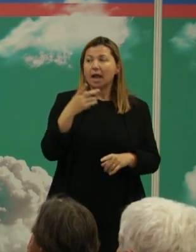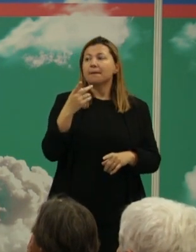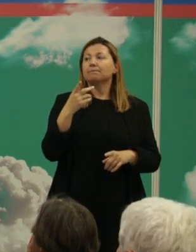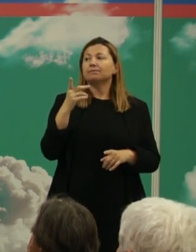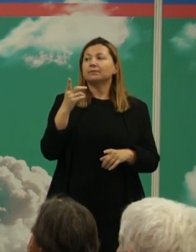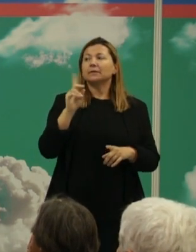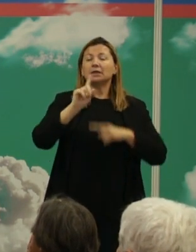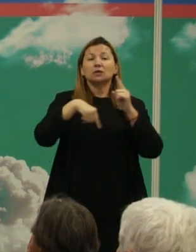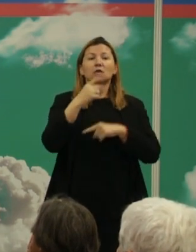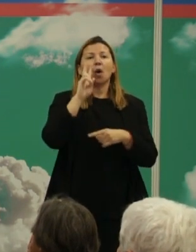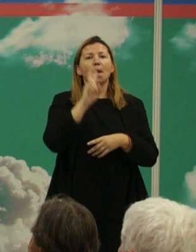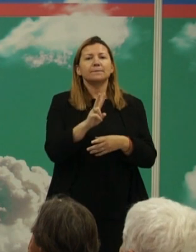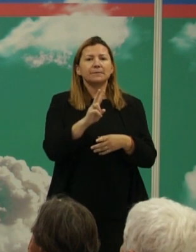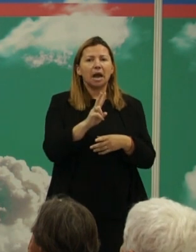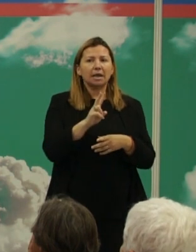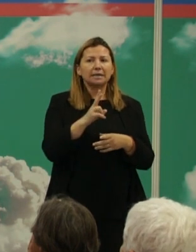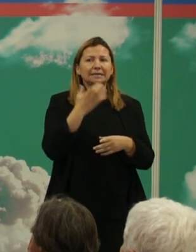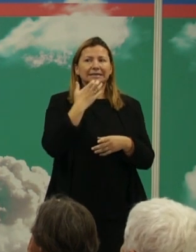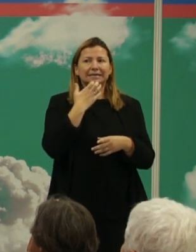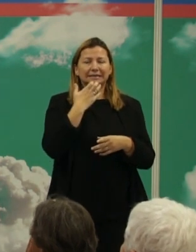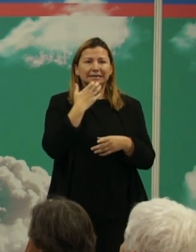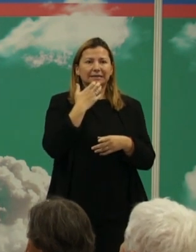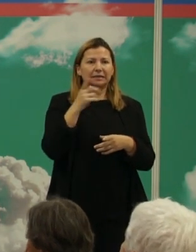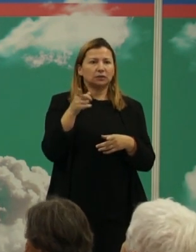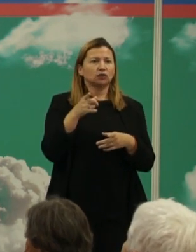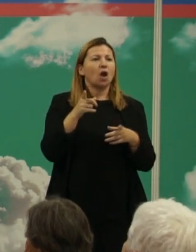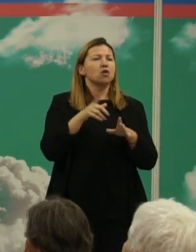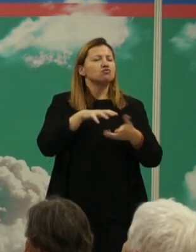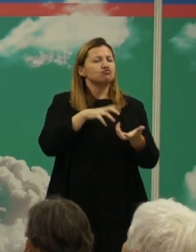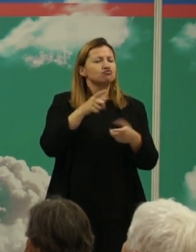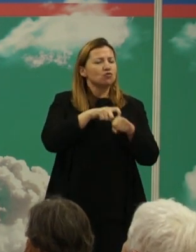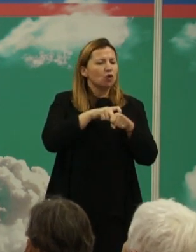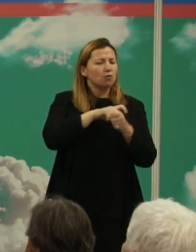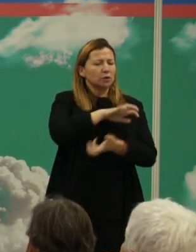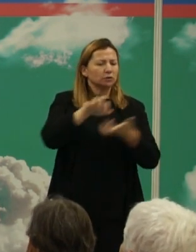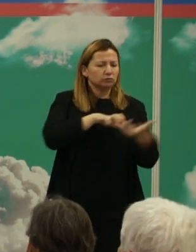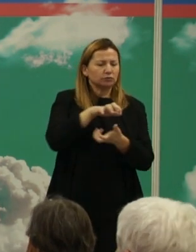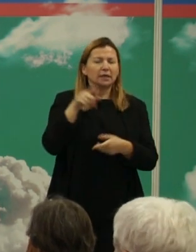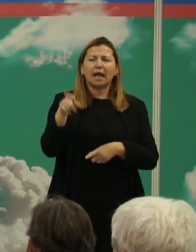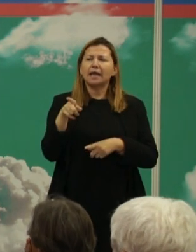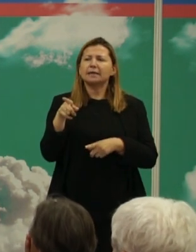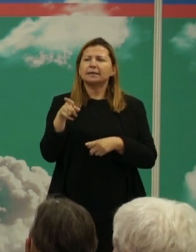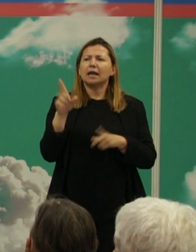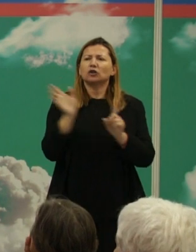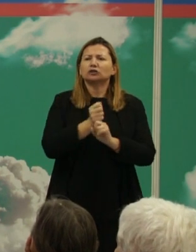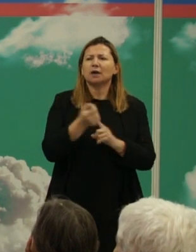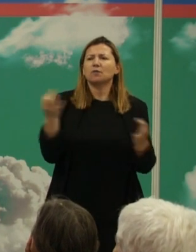la violencia en los mamíferos tiene un componente filogenético bueno qué es lo que encontramos en primer lugar lo que encontramos